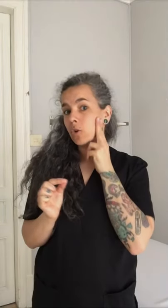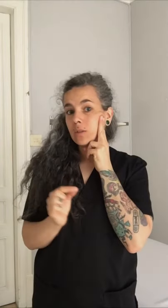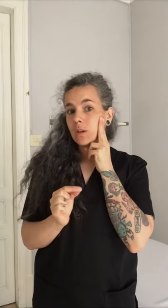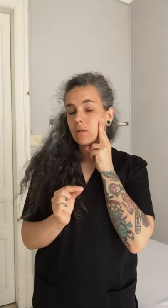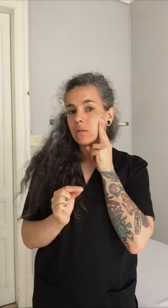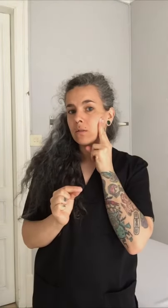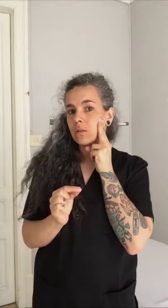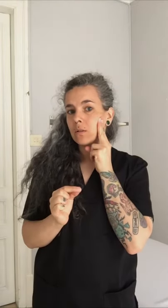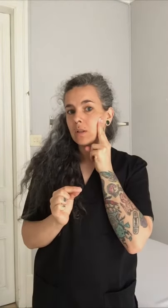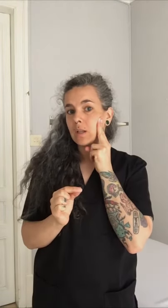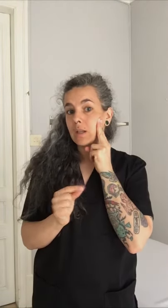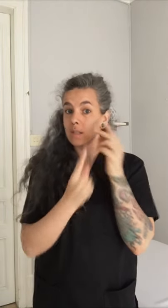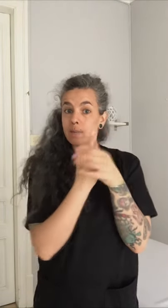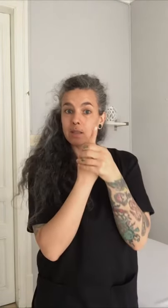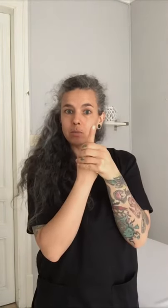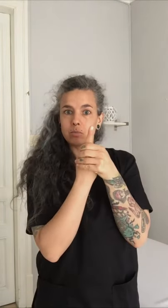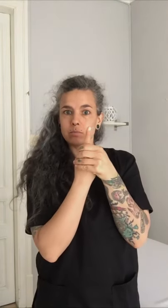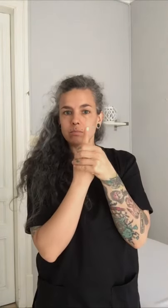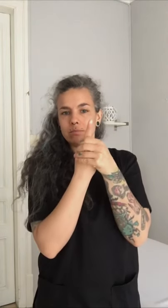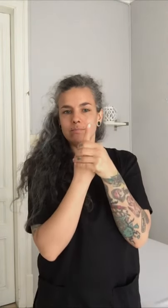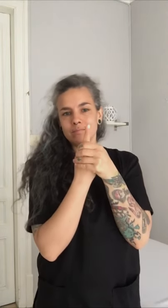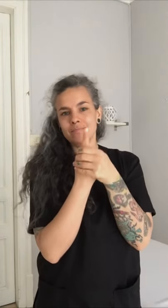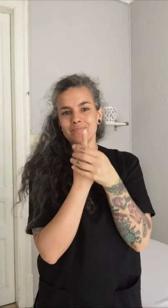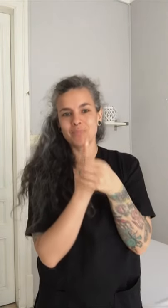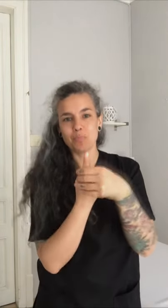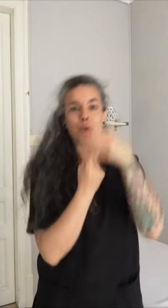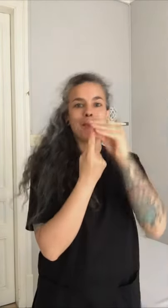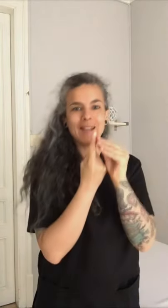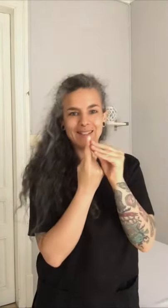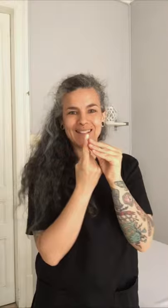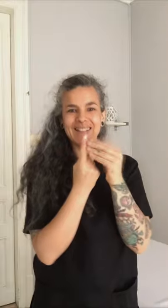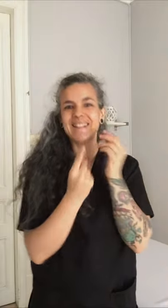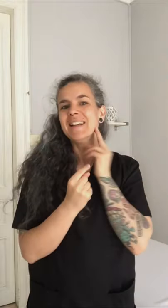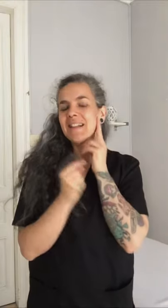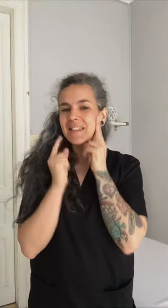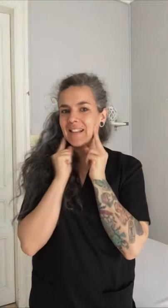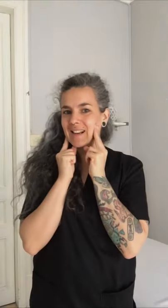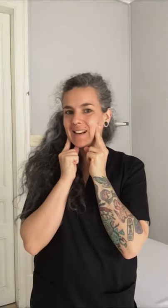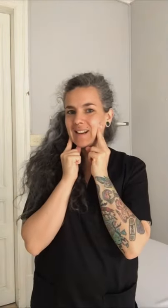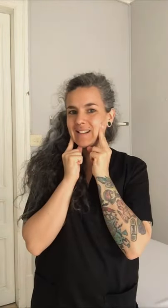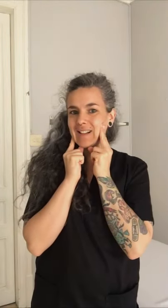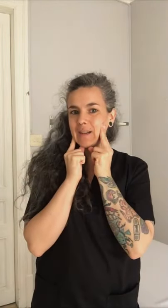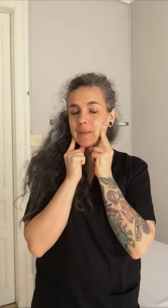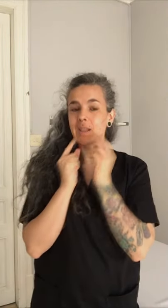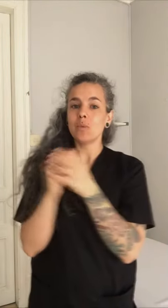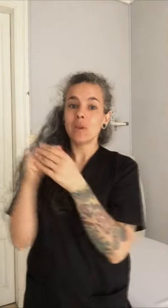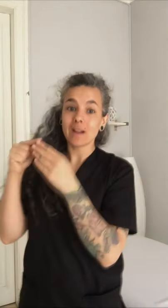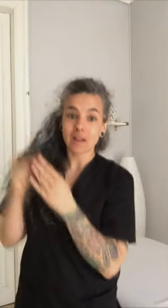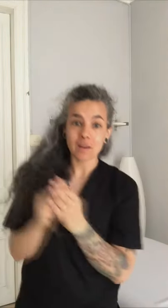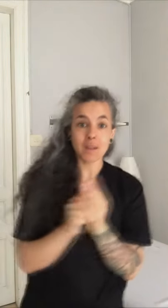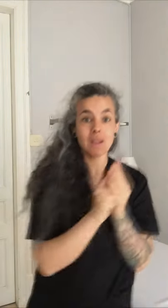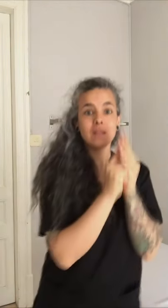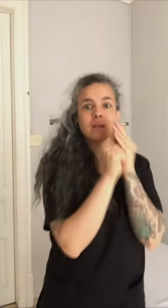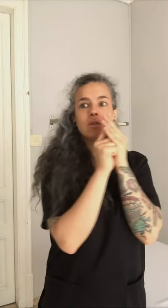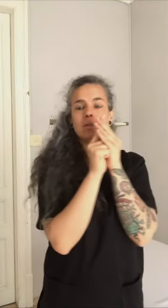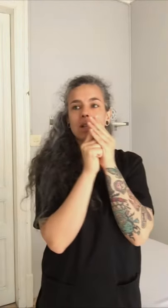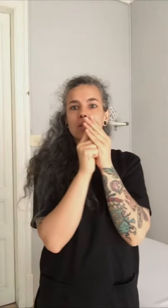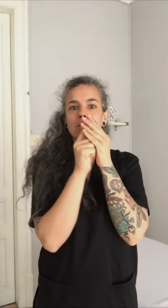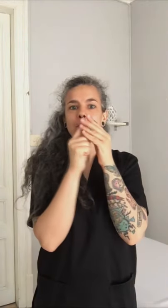cóndilo, que es la parte prominente de la mandíbula, cada vez que entre en contacto,